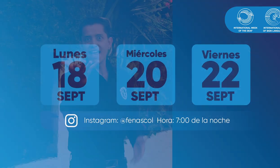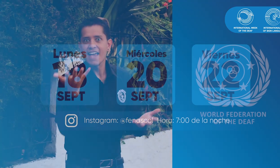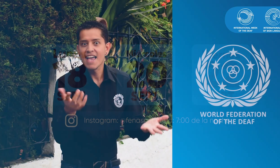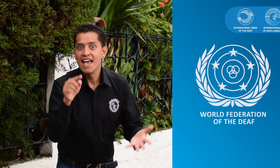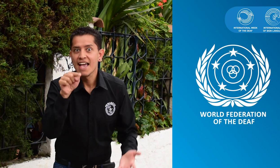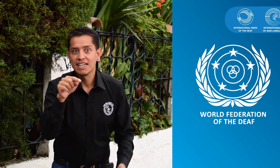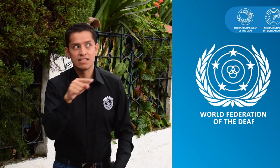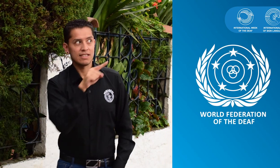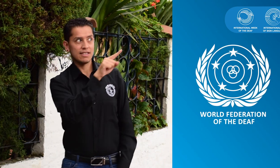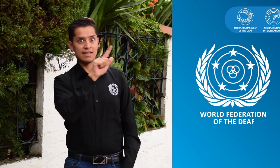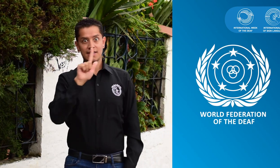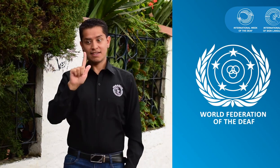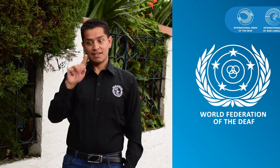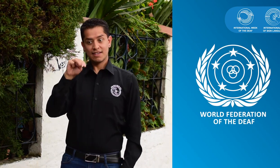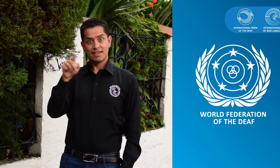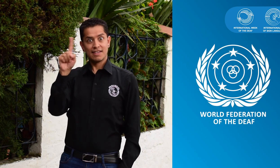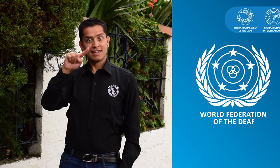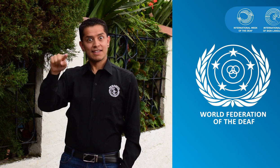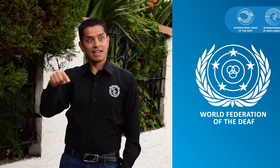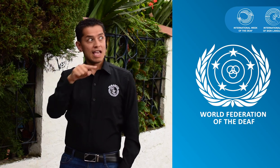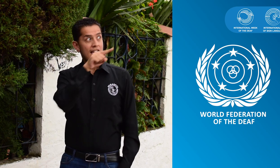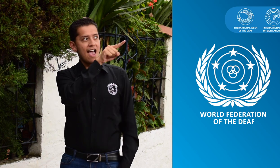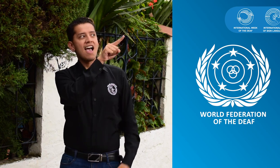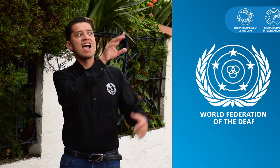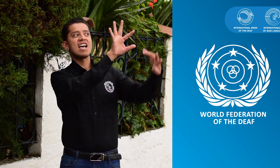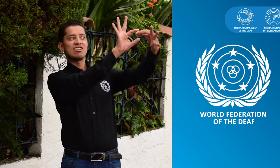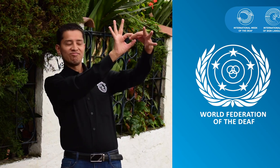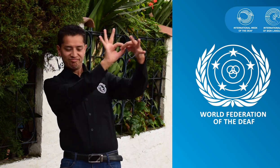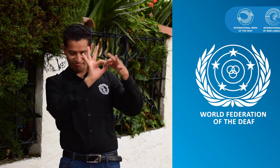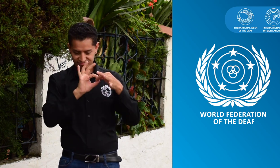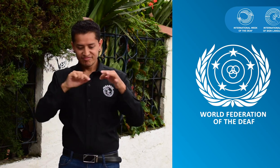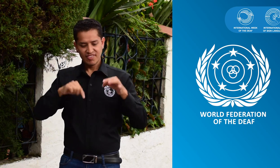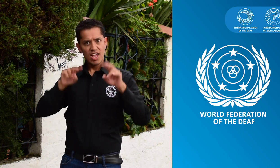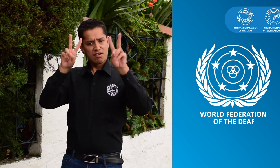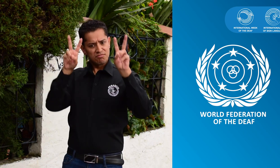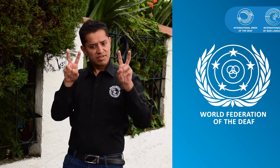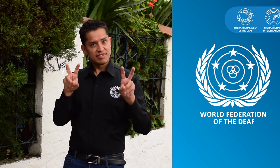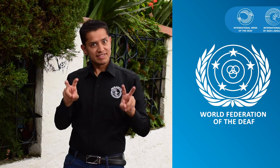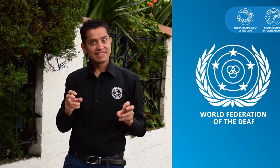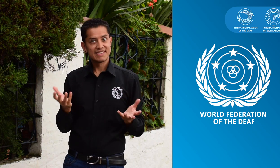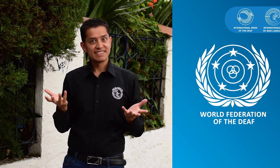En línea a la FMS, los temas para esta semana serán.